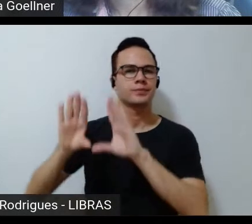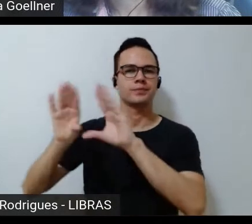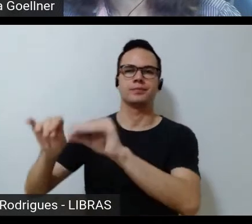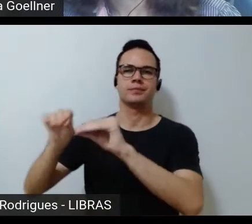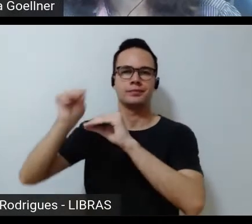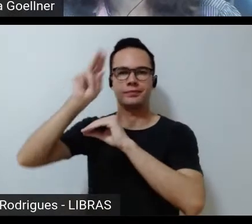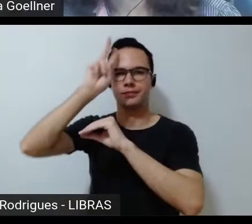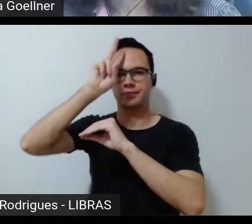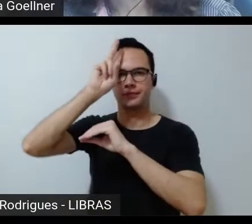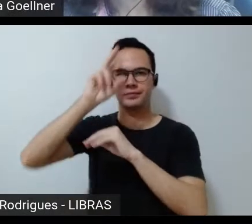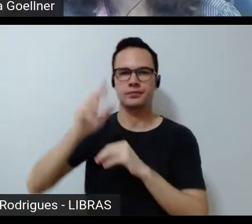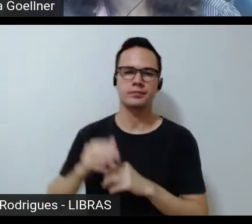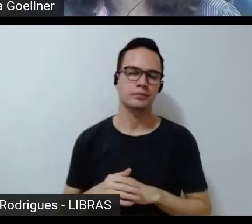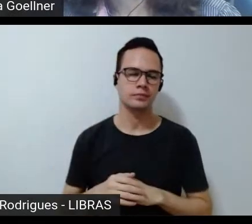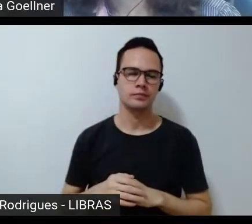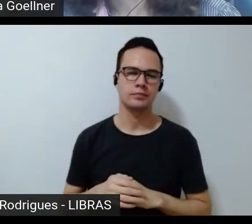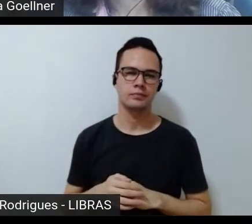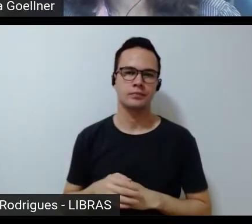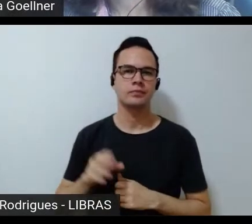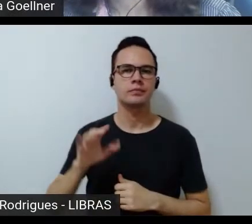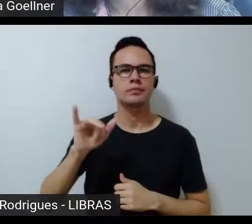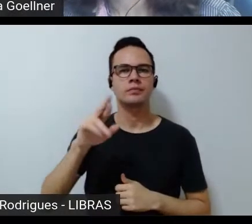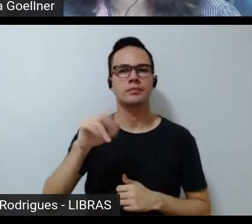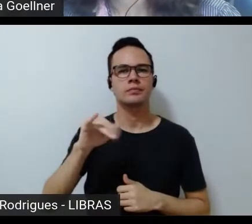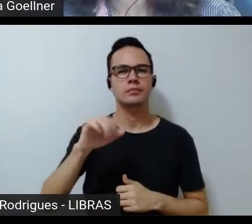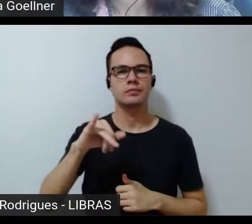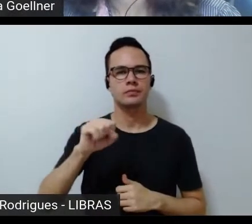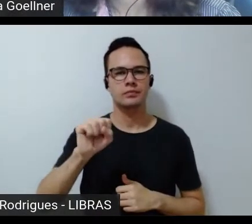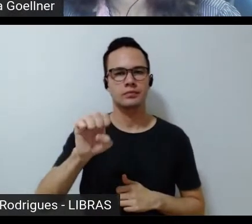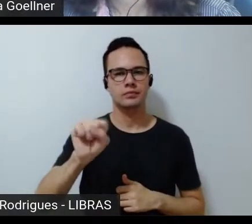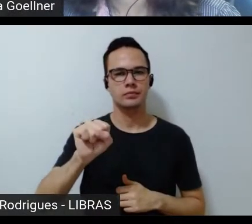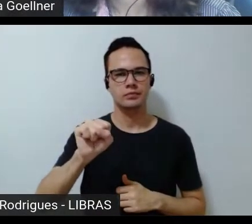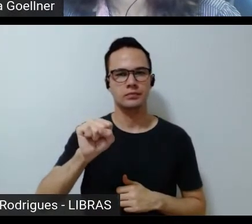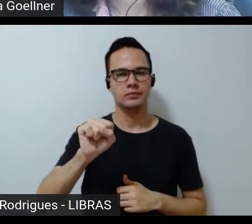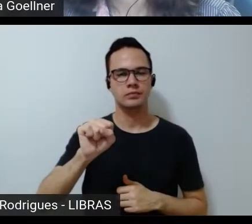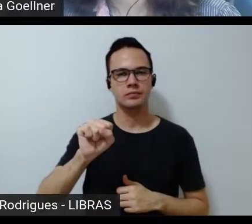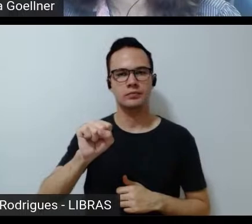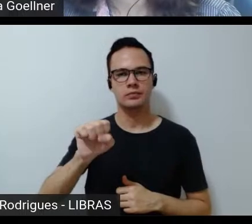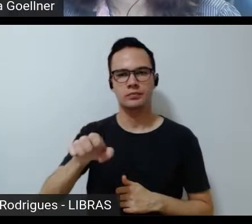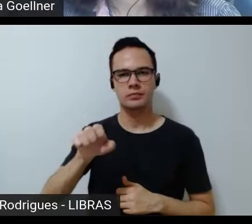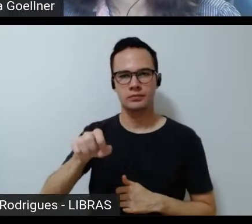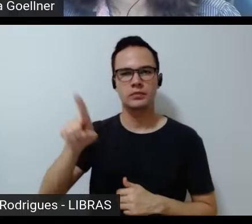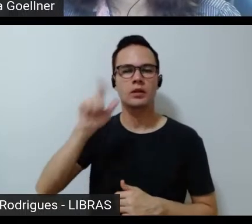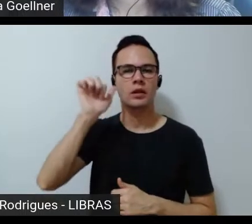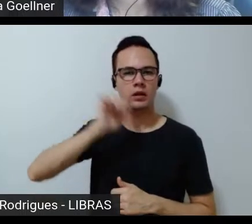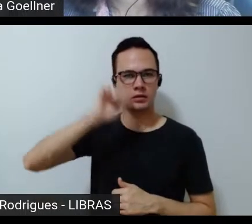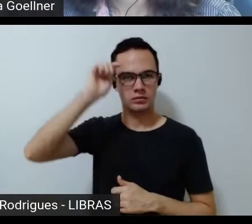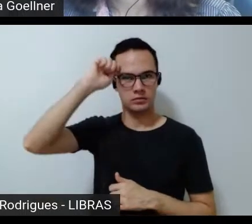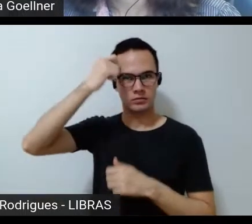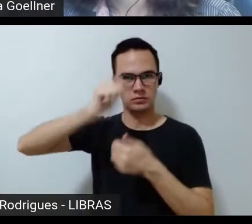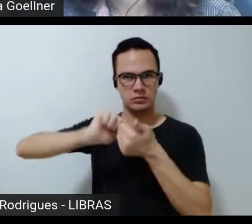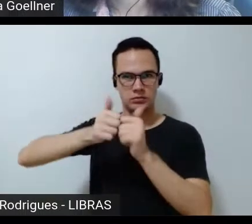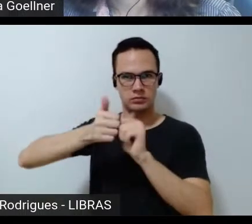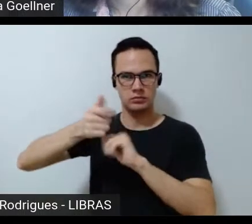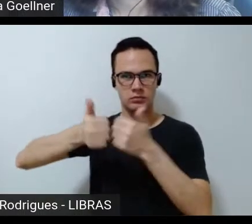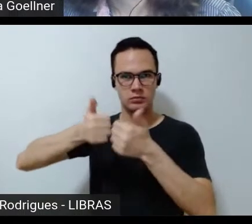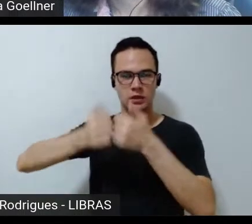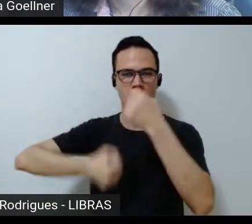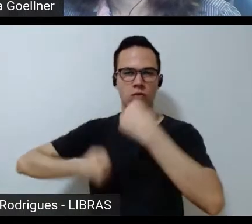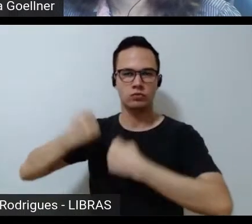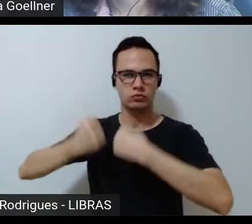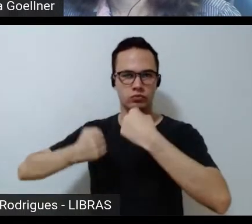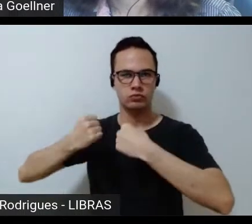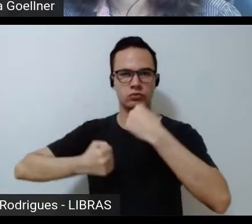memória, não é? A Irenice é uma atleta negra que correu os